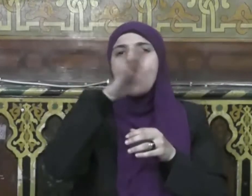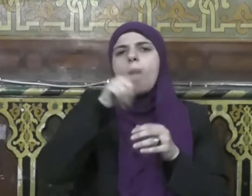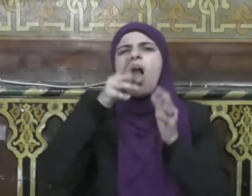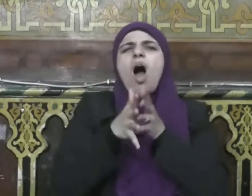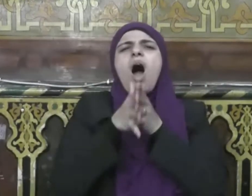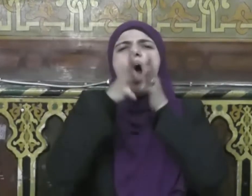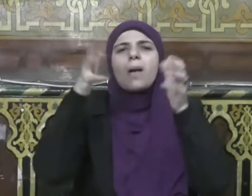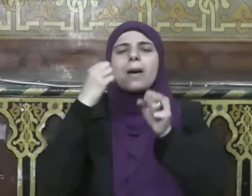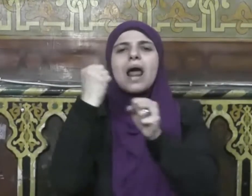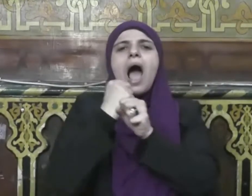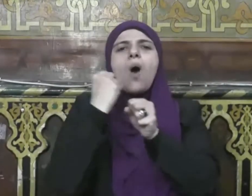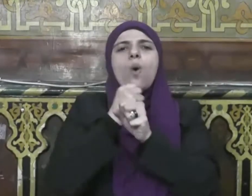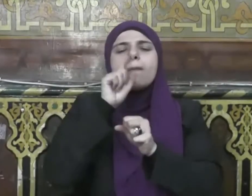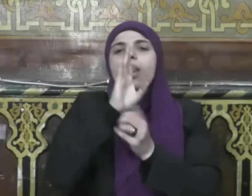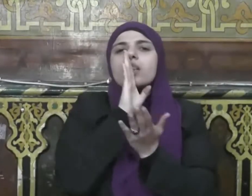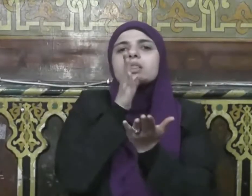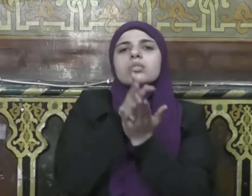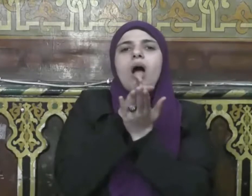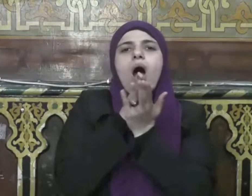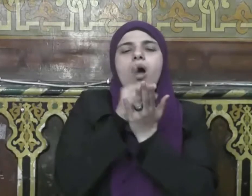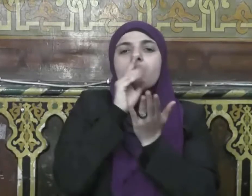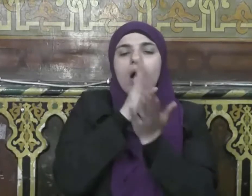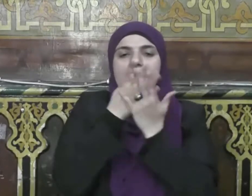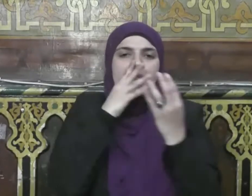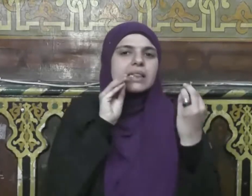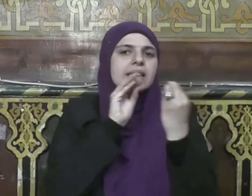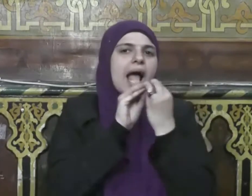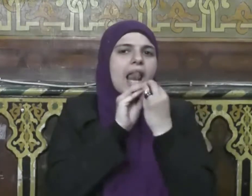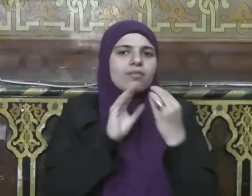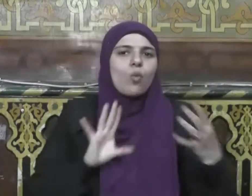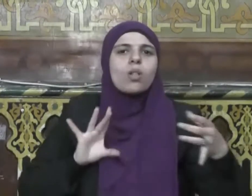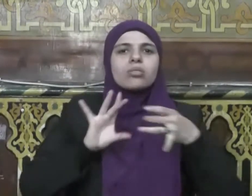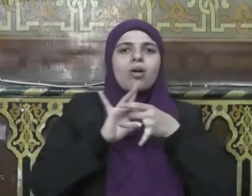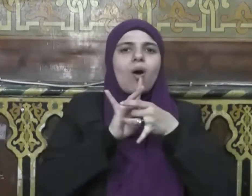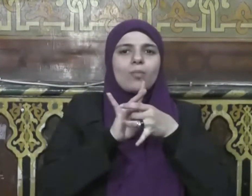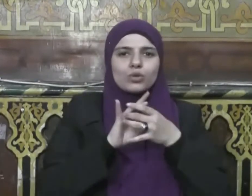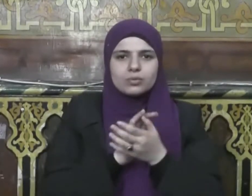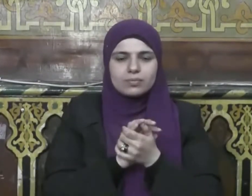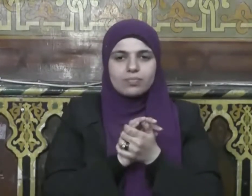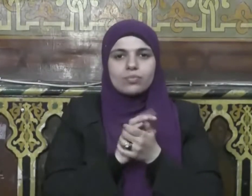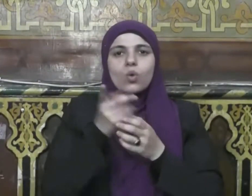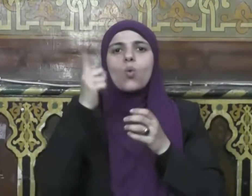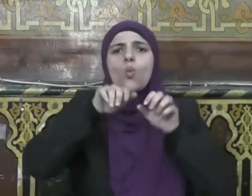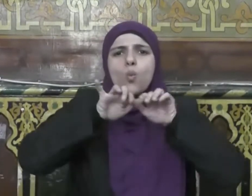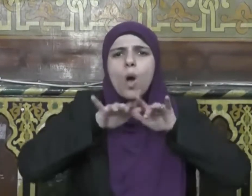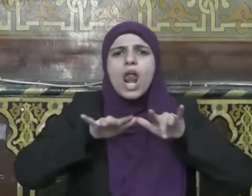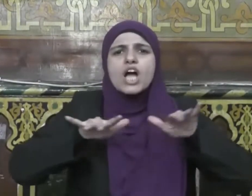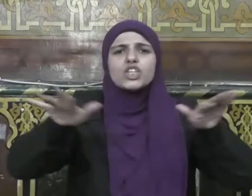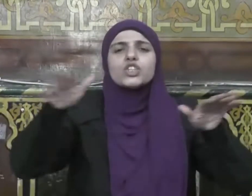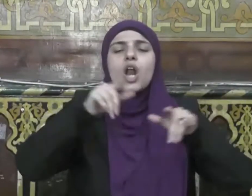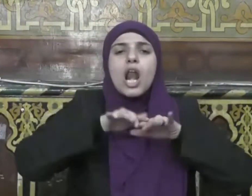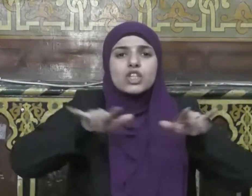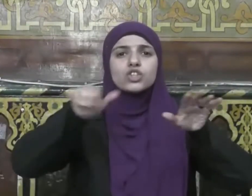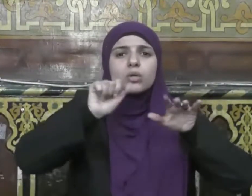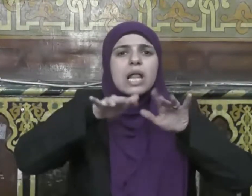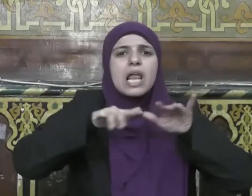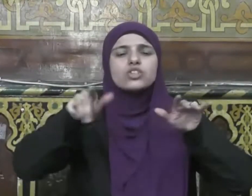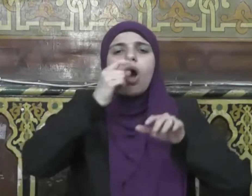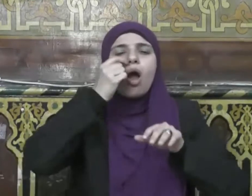ونشر قيم التراحم بين الناس كافة فرمضان لا مجال